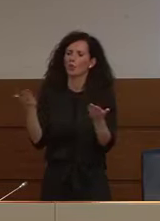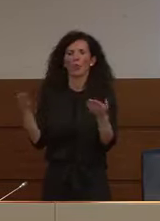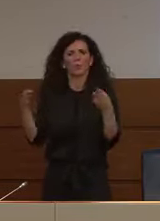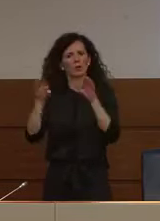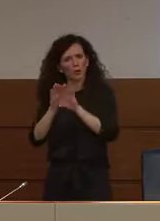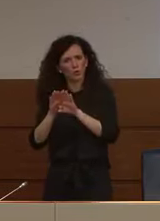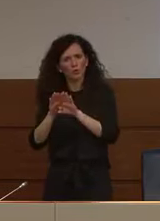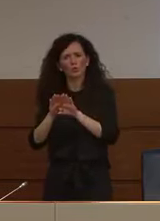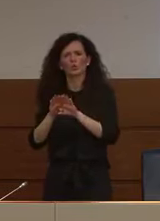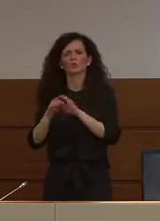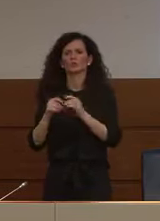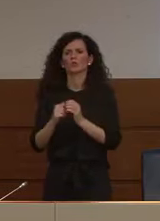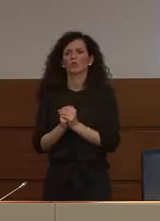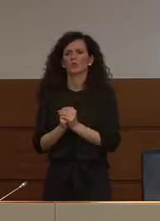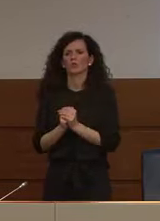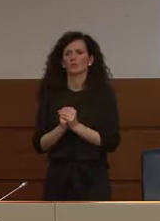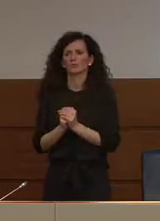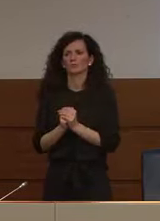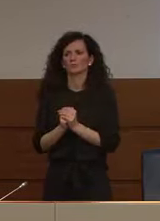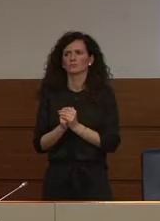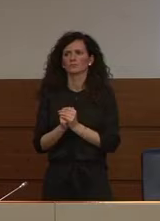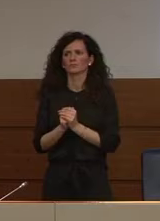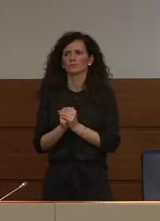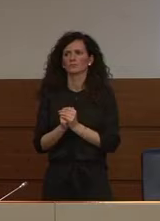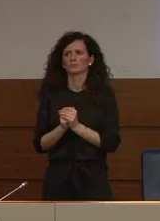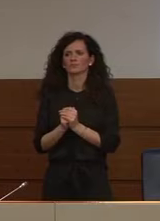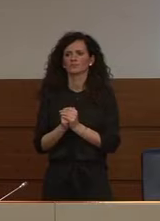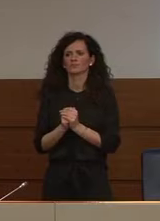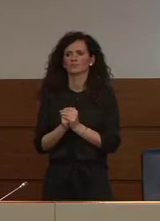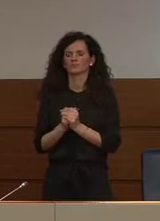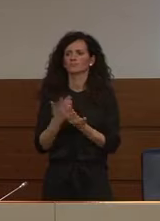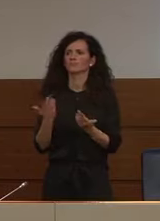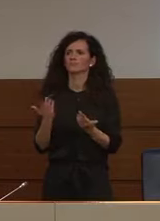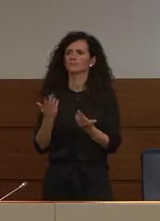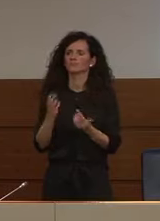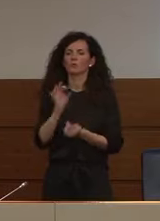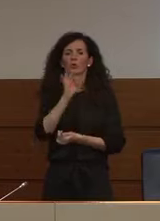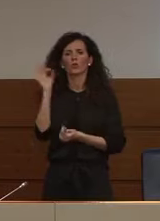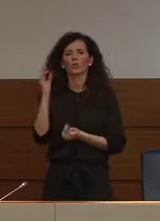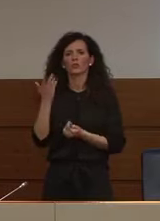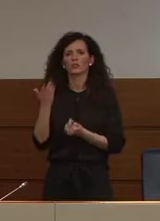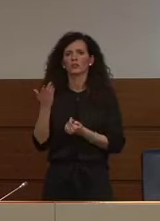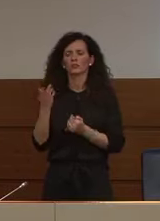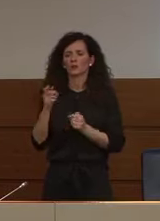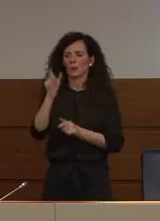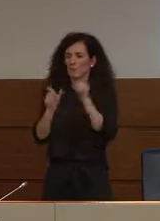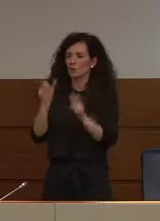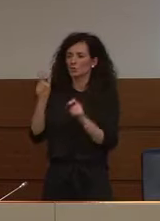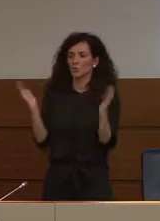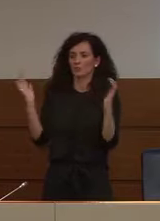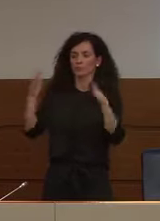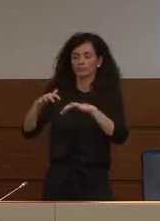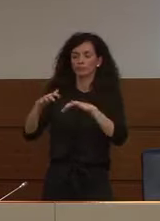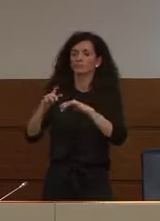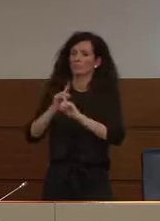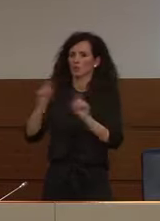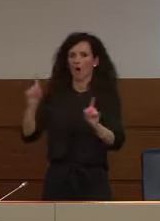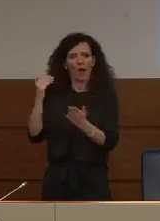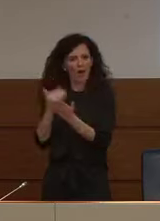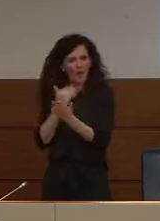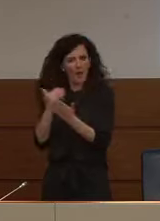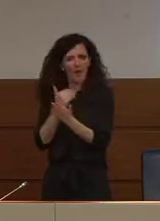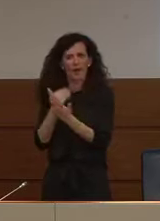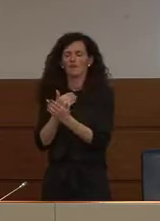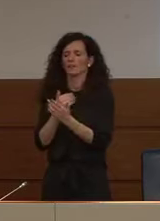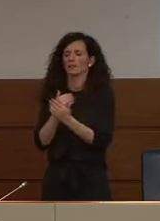a l'impedire altre forme di assemblamento che facevano parte